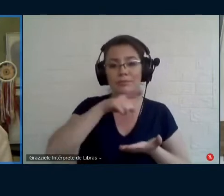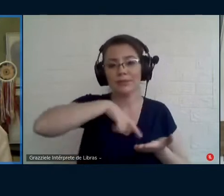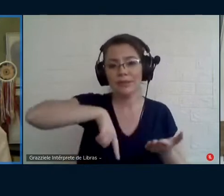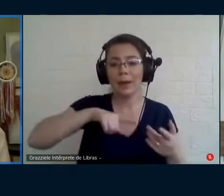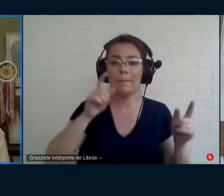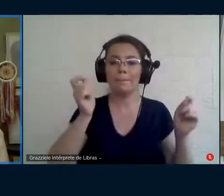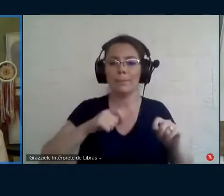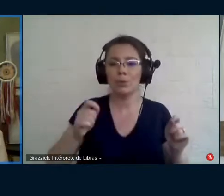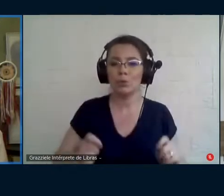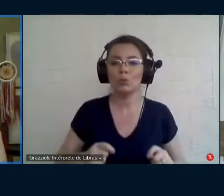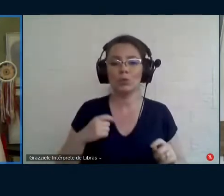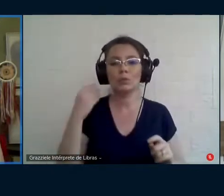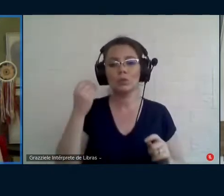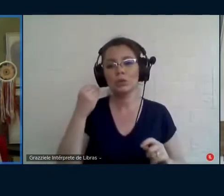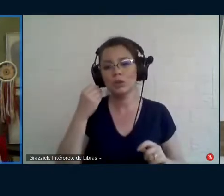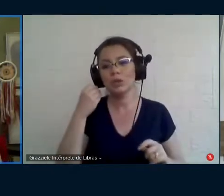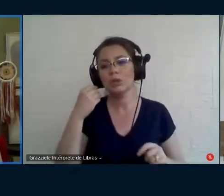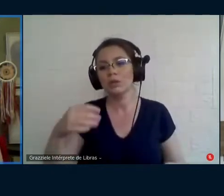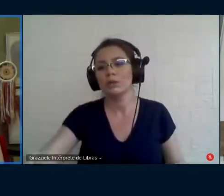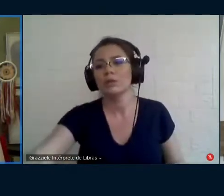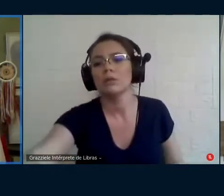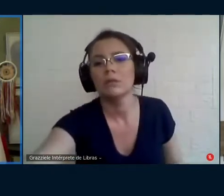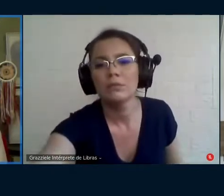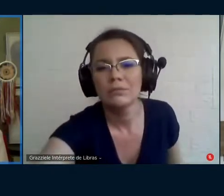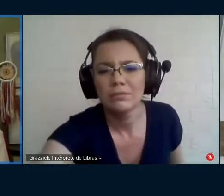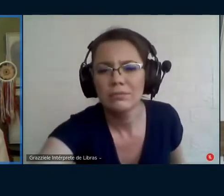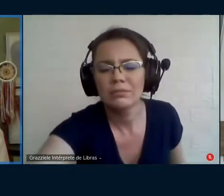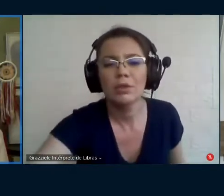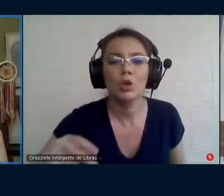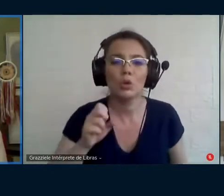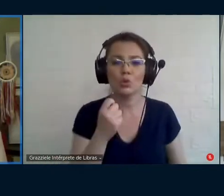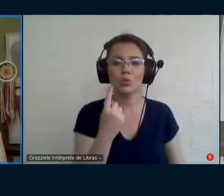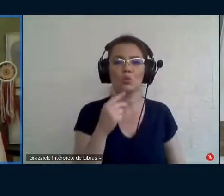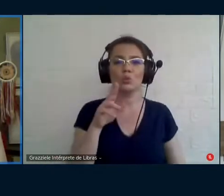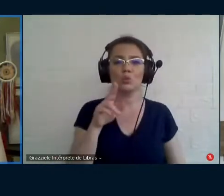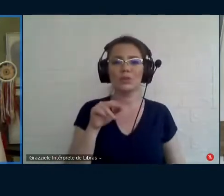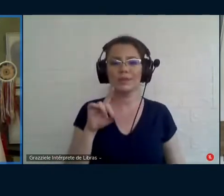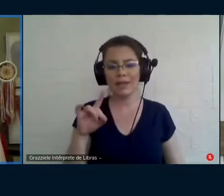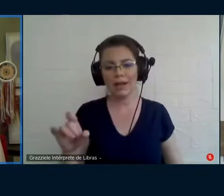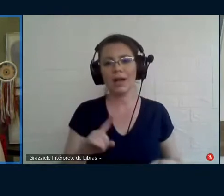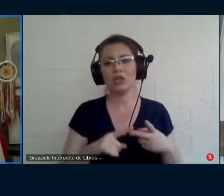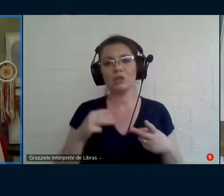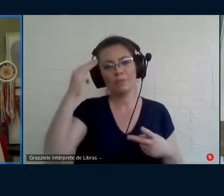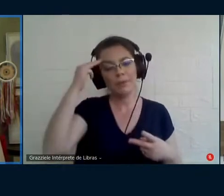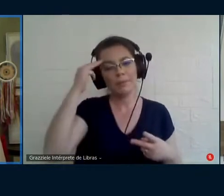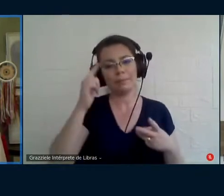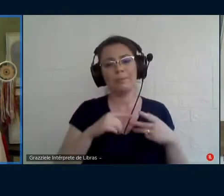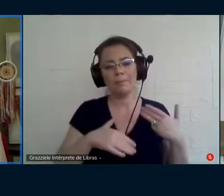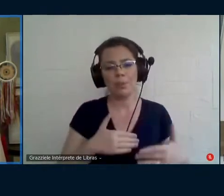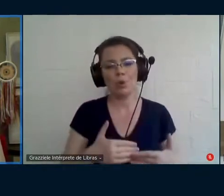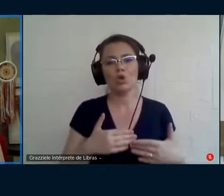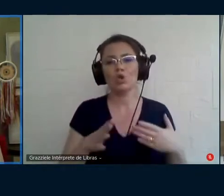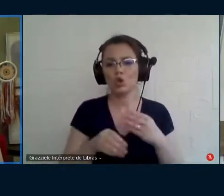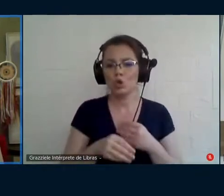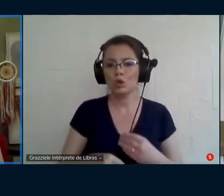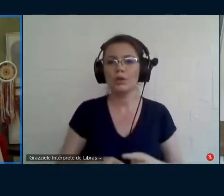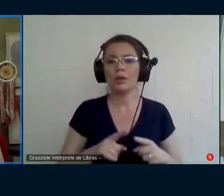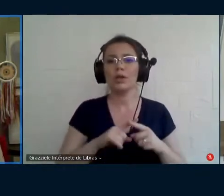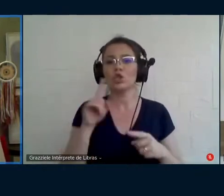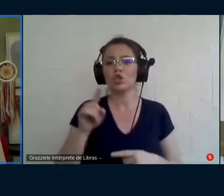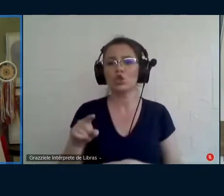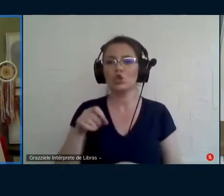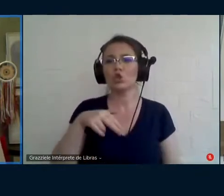experiência vivência unidade memória processos compensatórios colaboração zona é